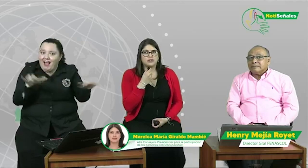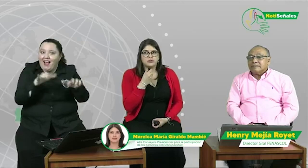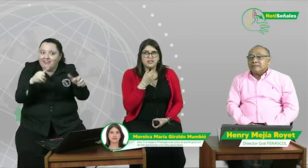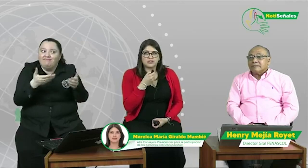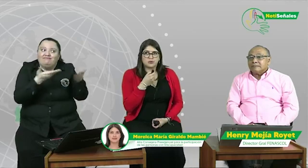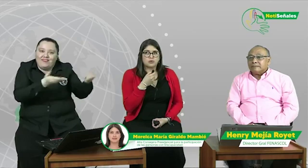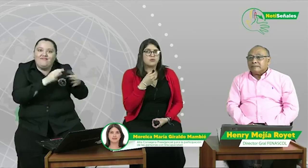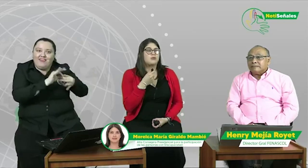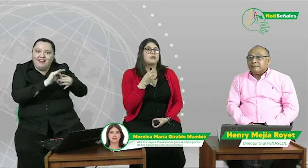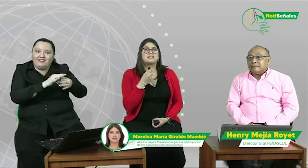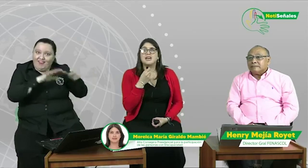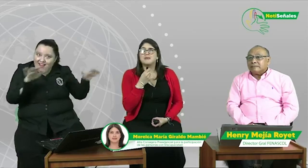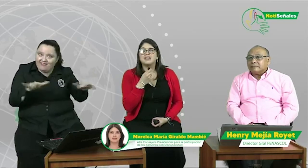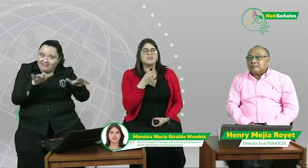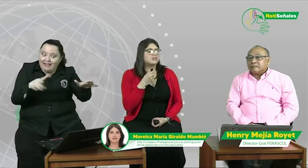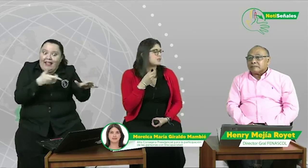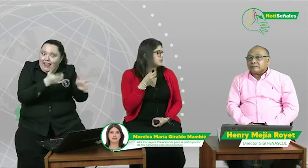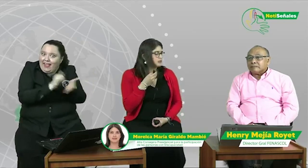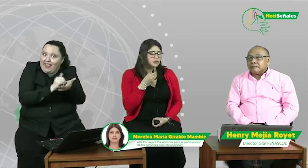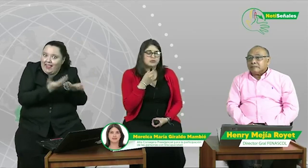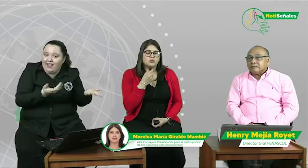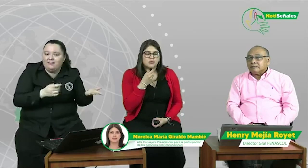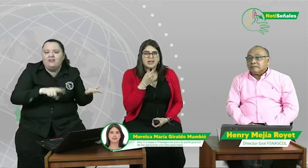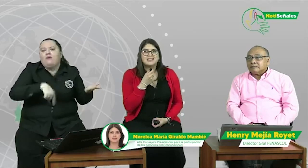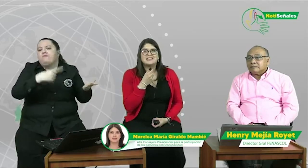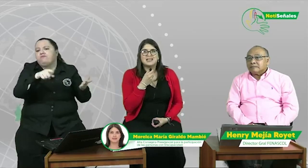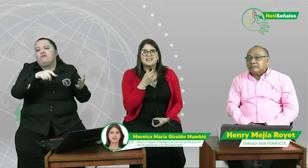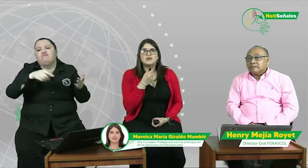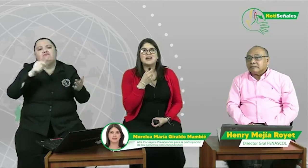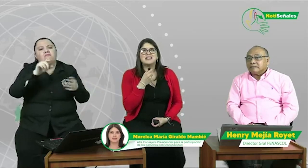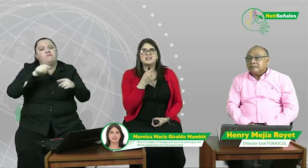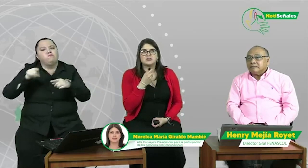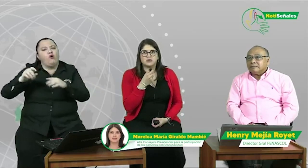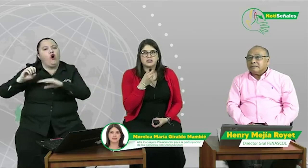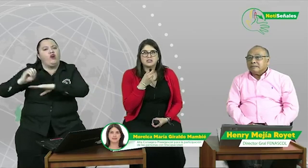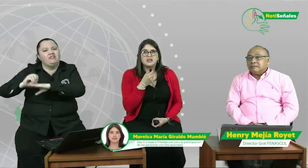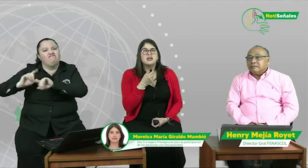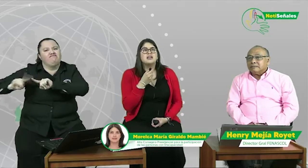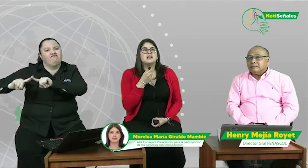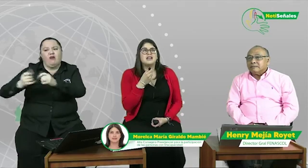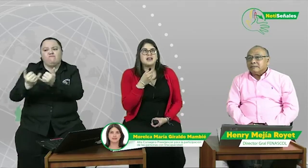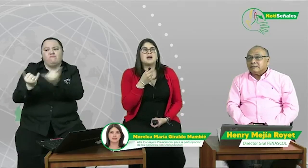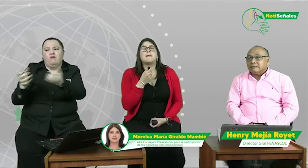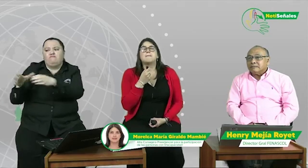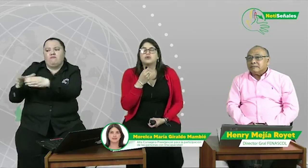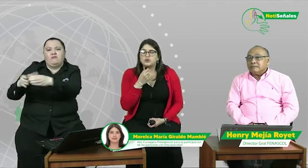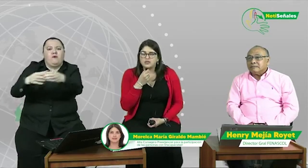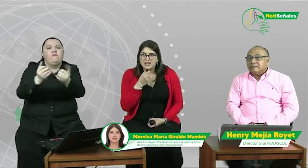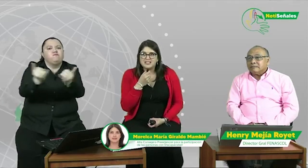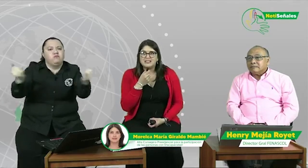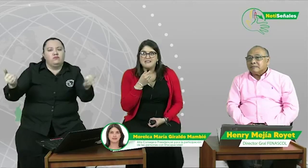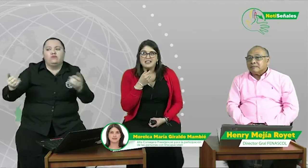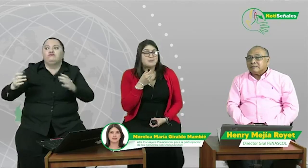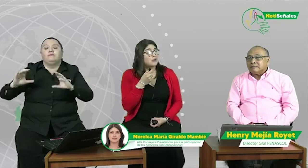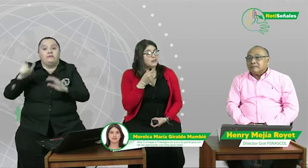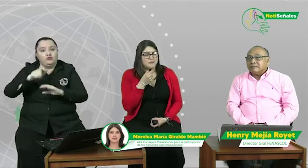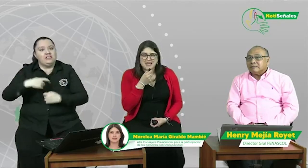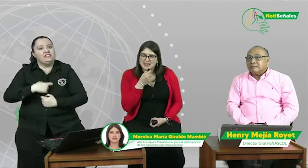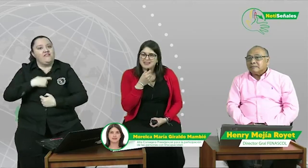FENASCOL, como las que han venido desarrollando una cantidad de organizaciones, de sociedad civil, pero también desde la